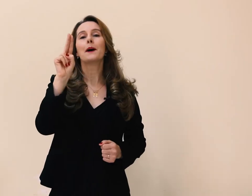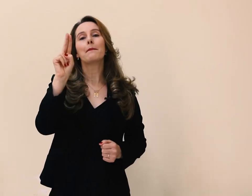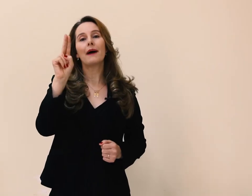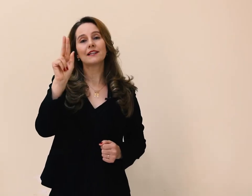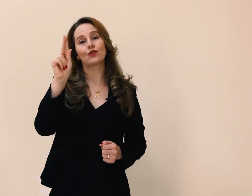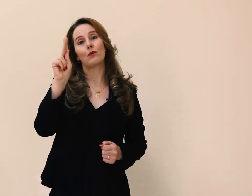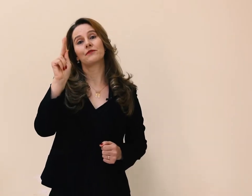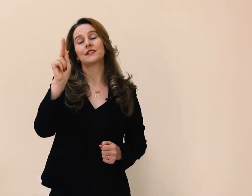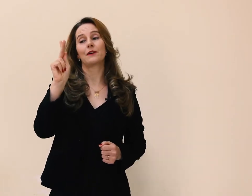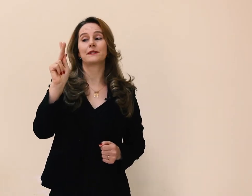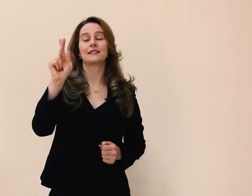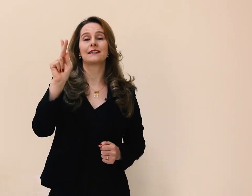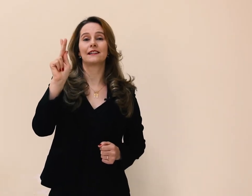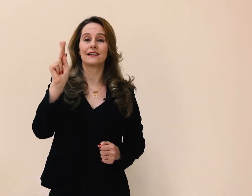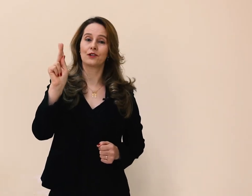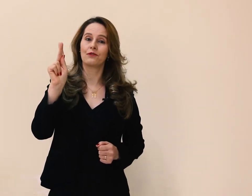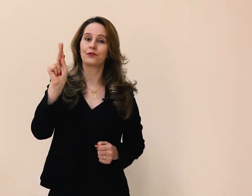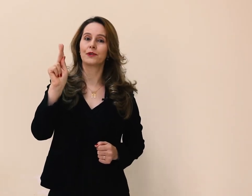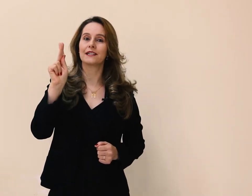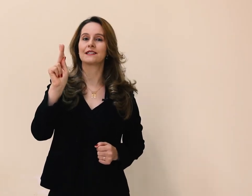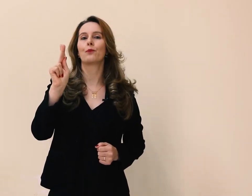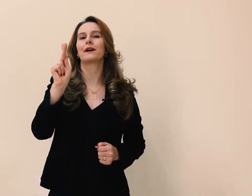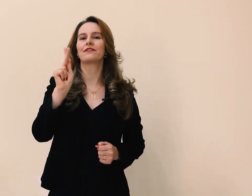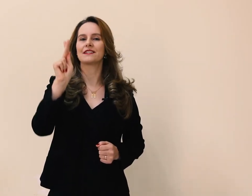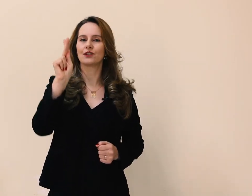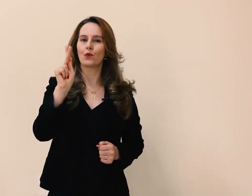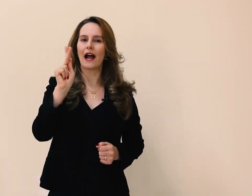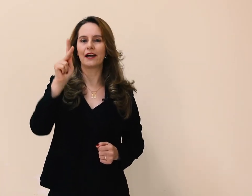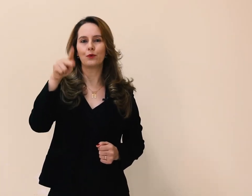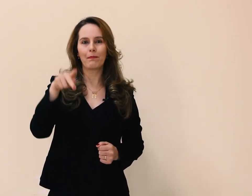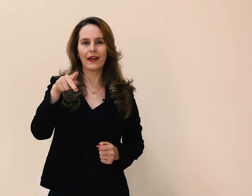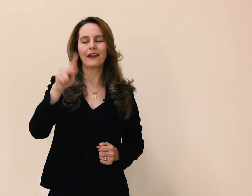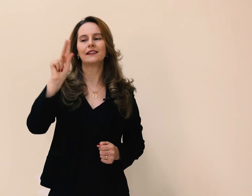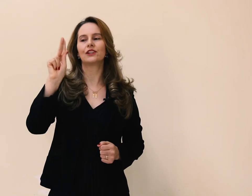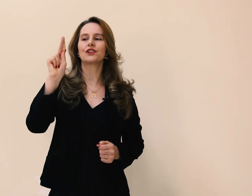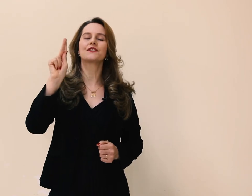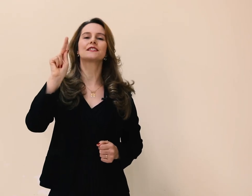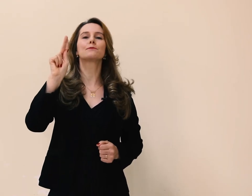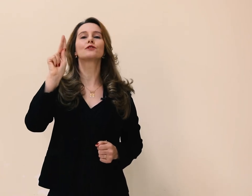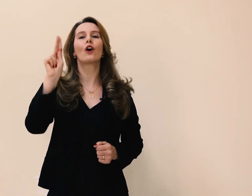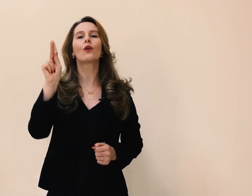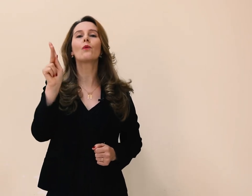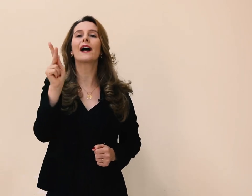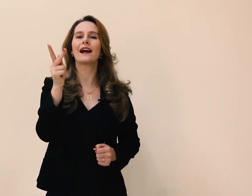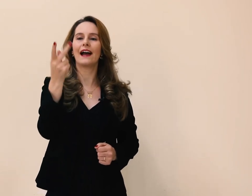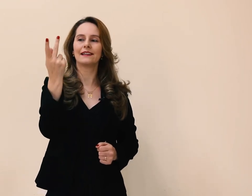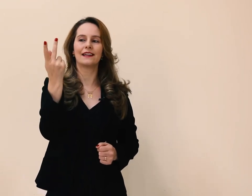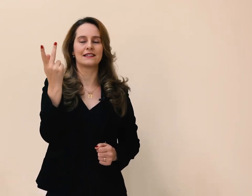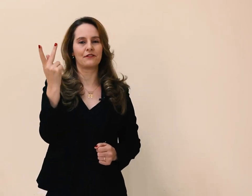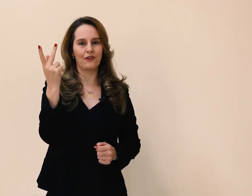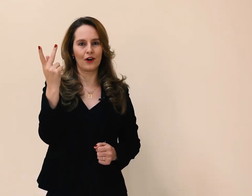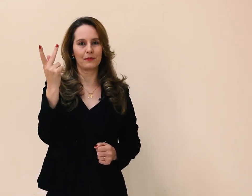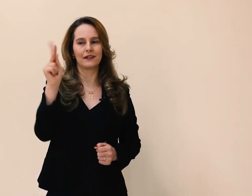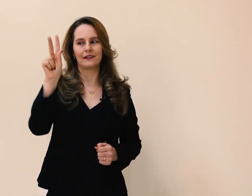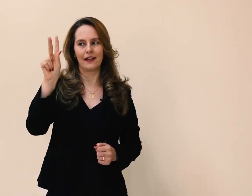Mas, como você vai precisar dessa configuração para fazer o K e o P, então, nós fazemos logo o H dessa forma, né?